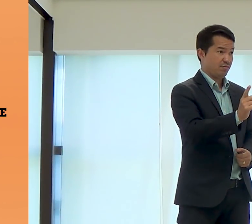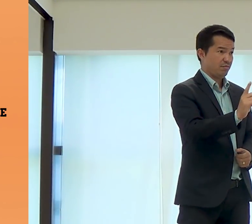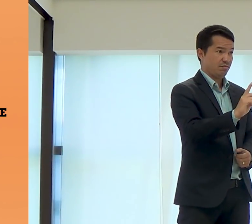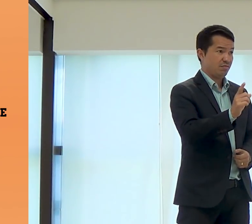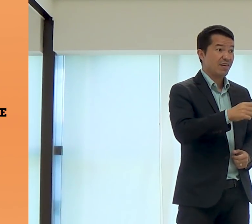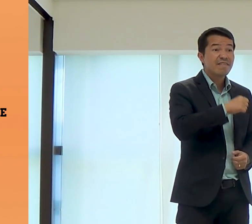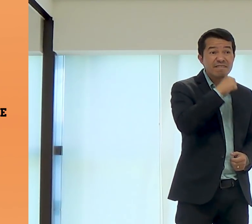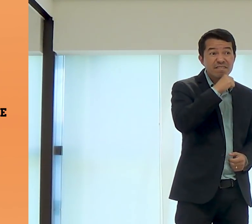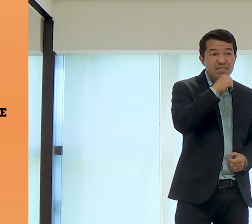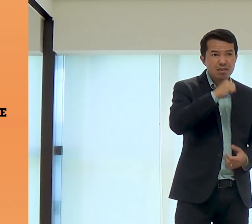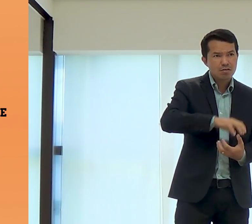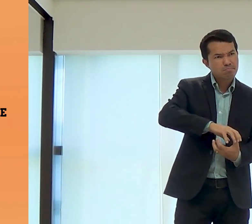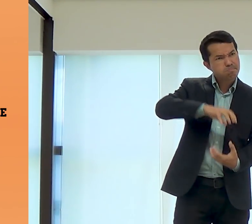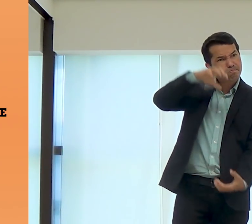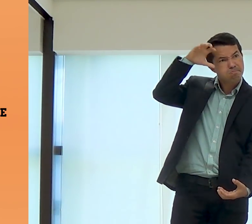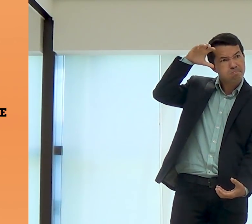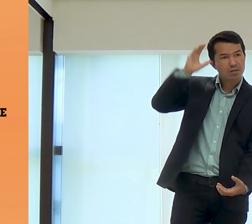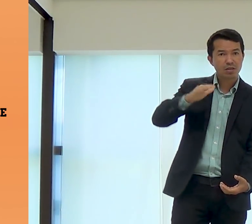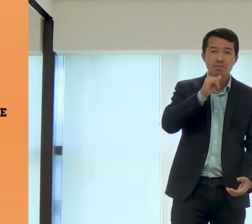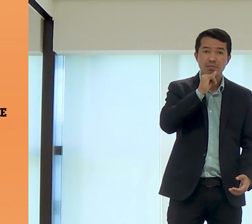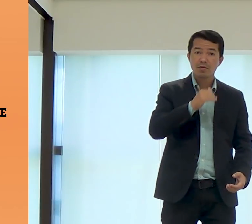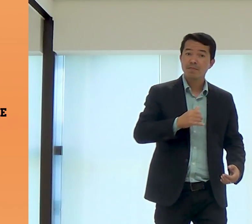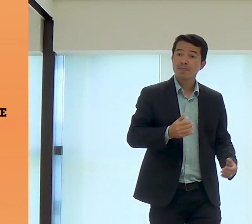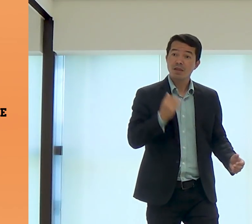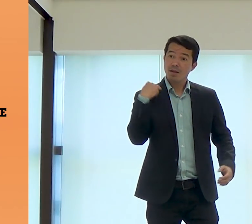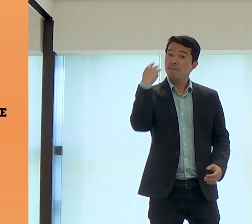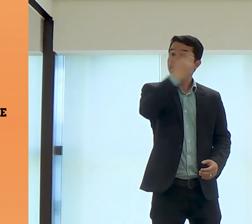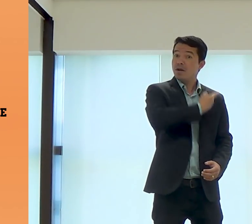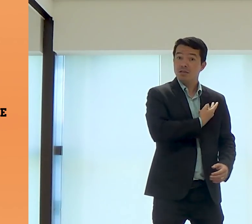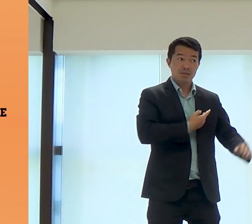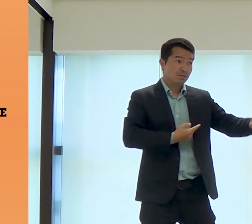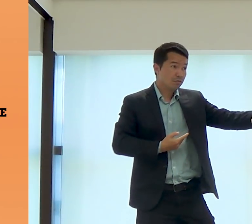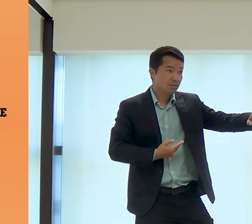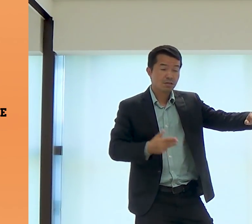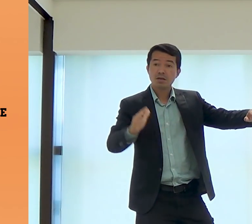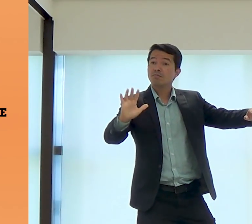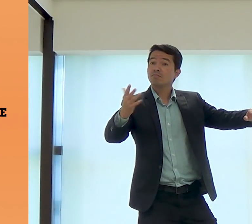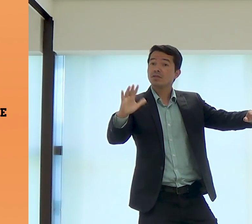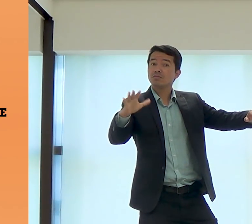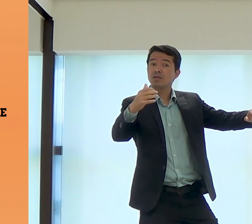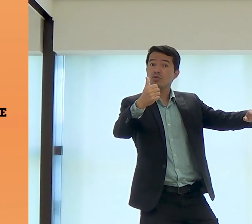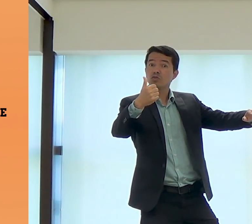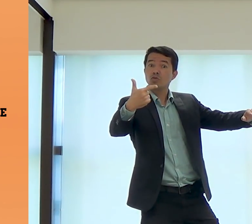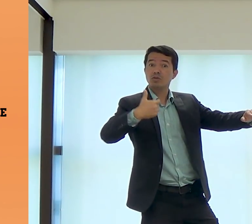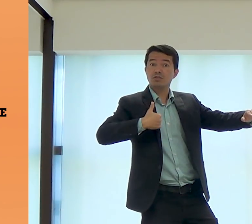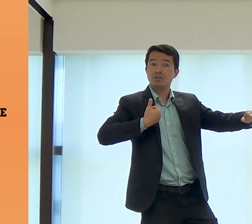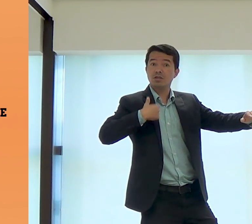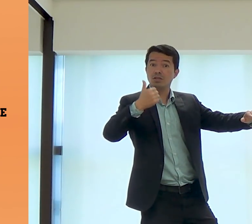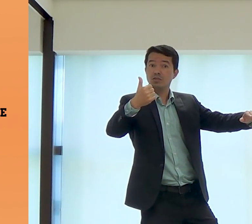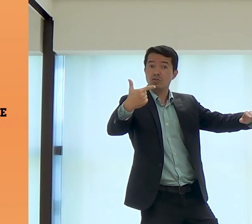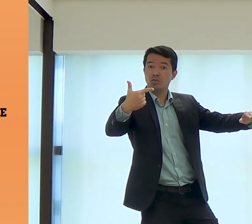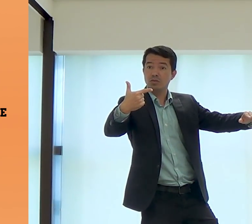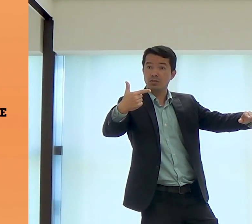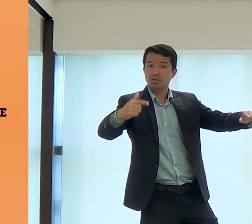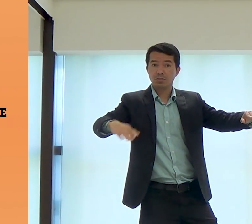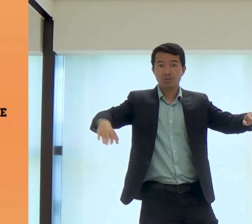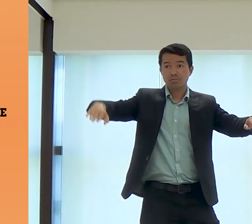José, então, ele já era de uma idade mais avançada. E Maria tinha uns